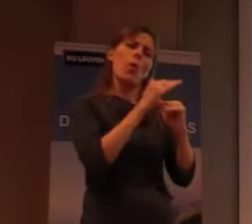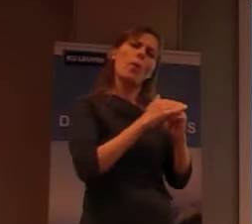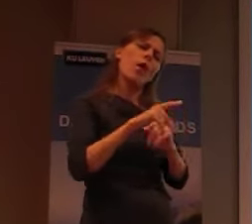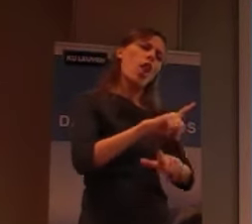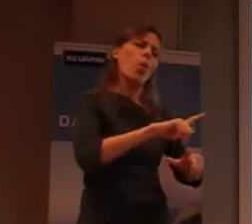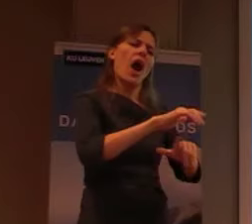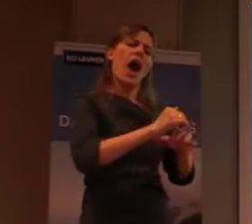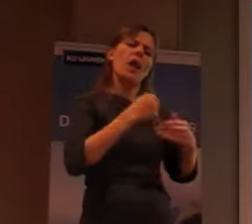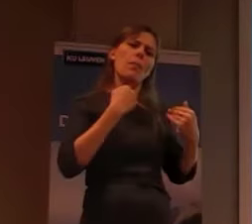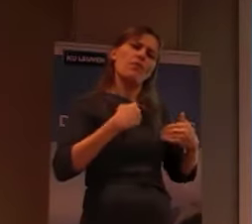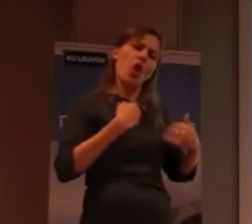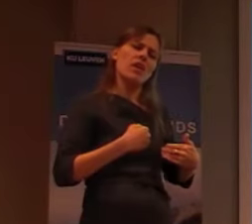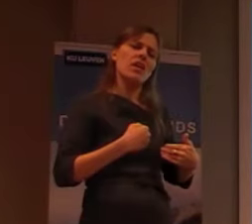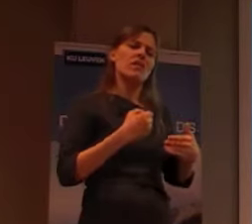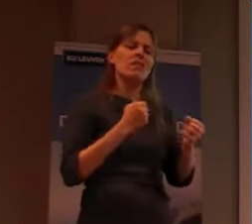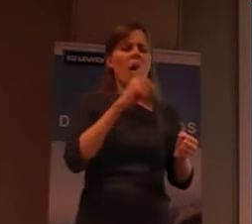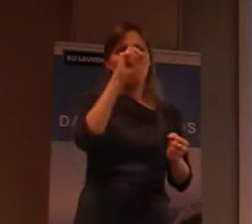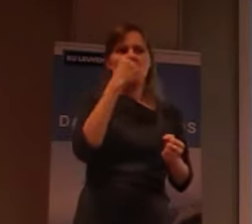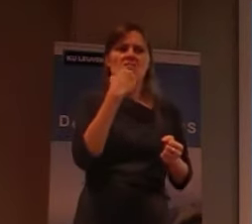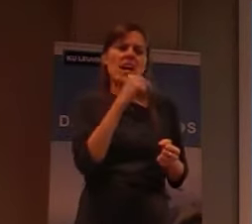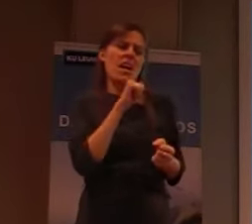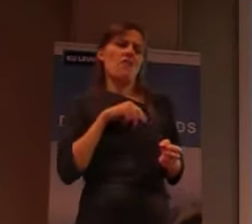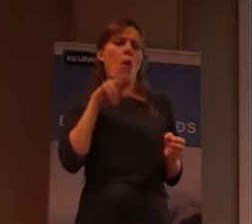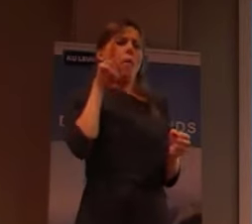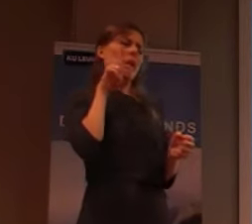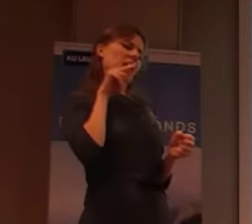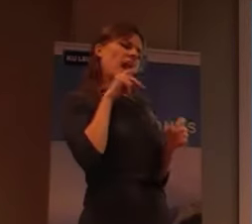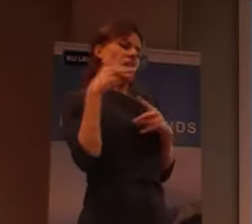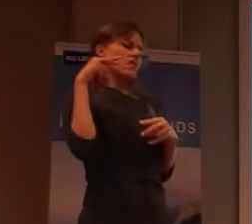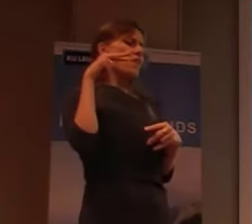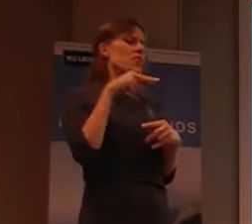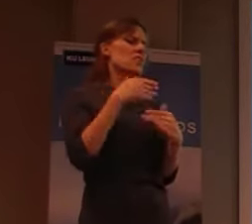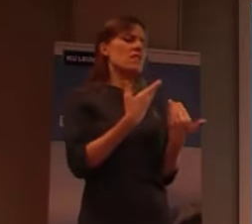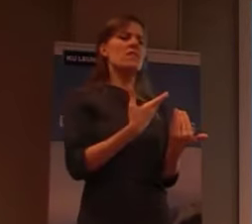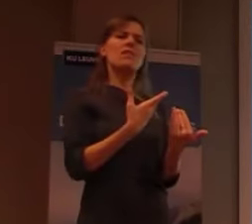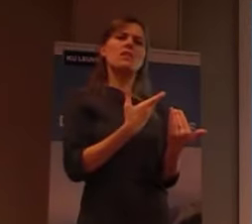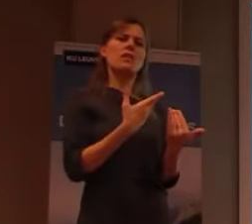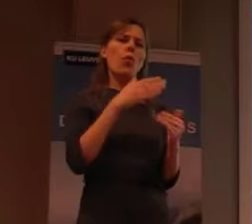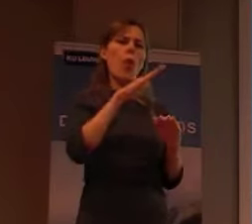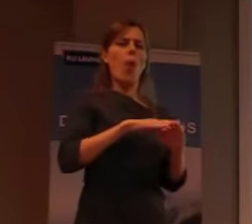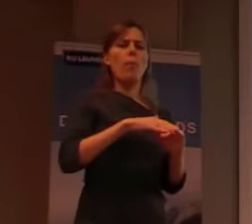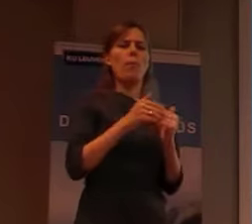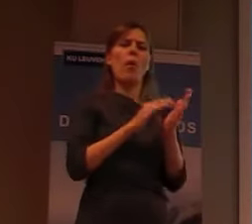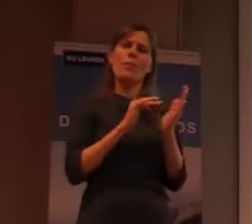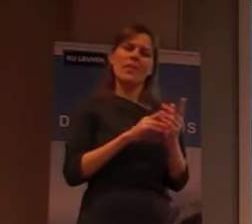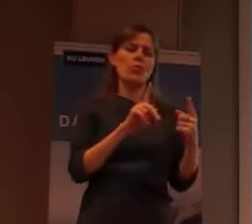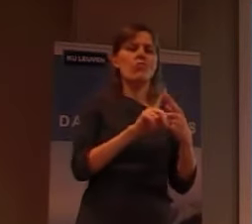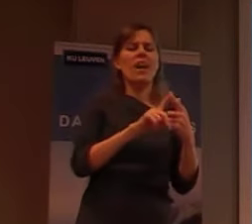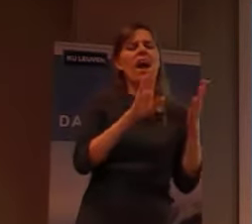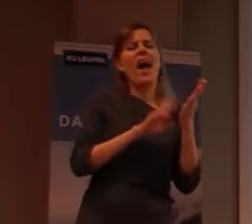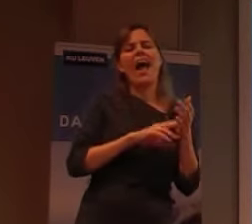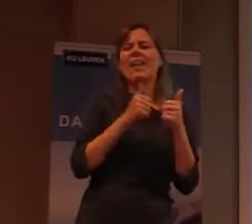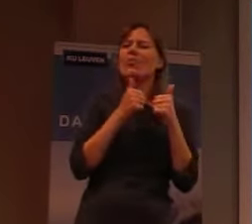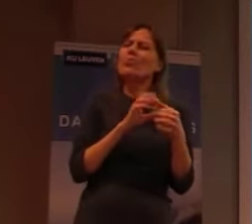kan, gezien worden, als een soort van, paternalistische, vader, alleen, omdat hij, eigenlijk, zijn contact, was zo,